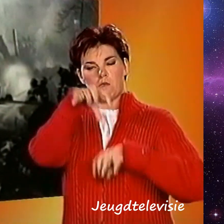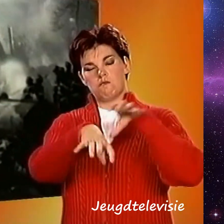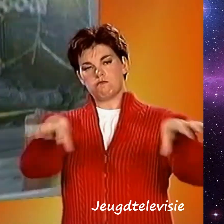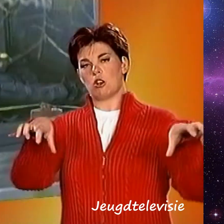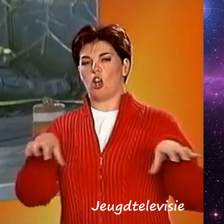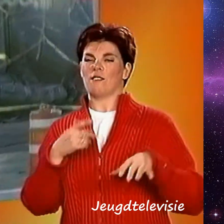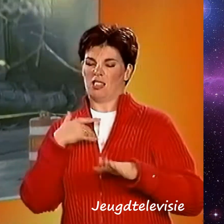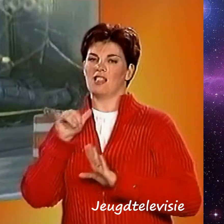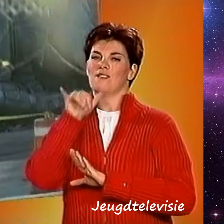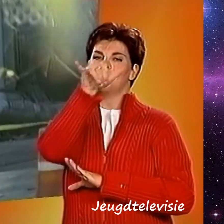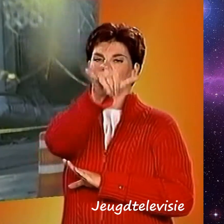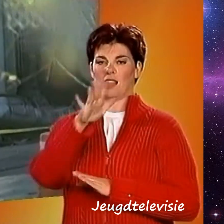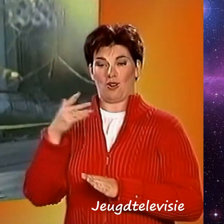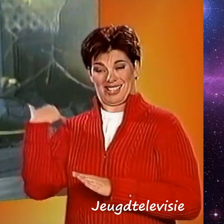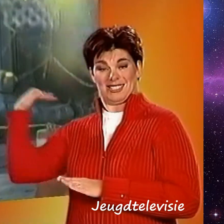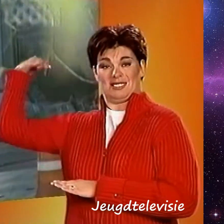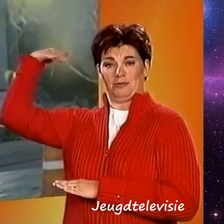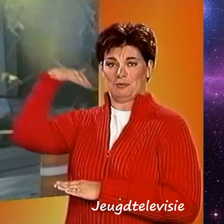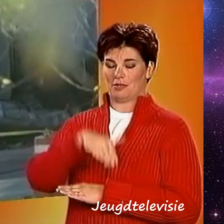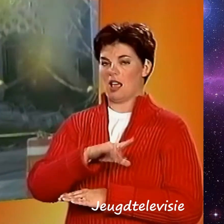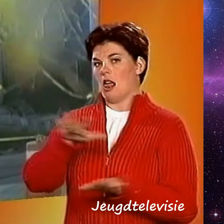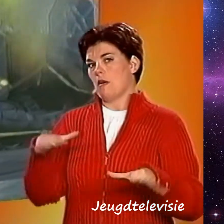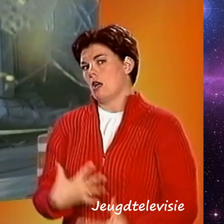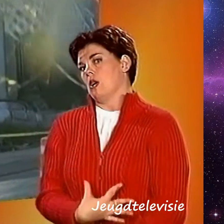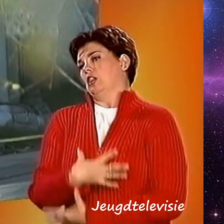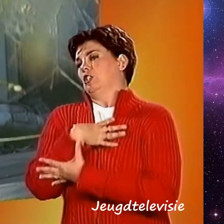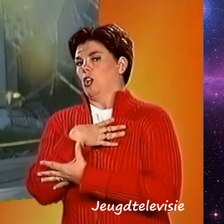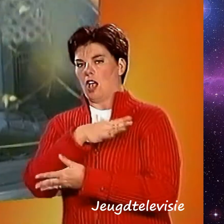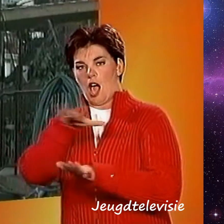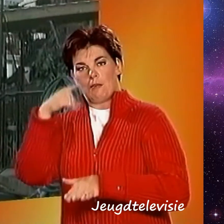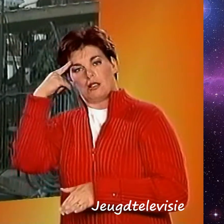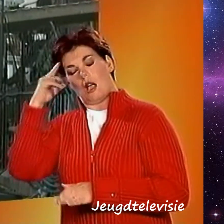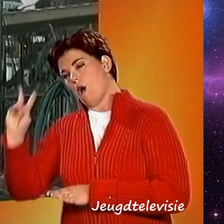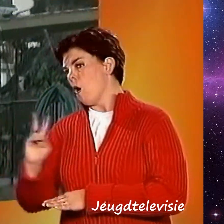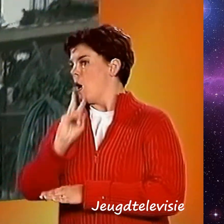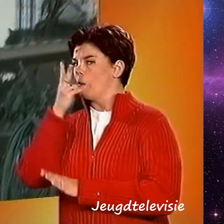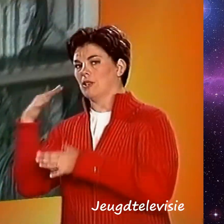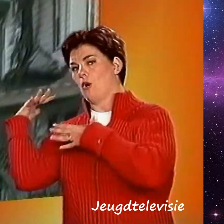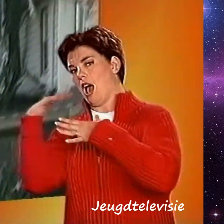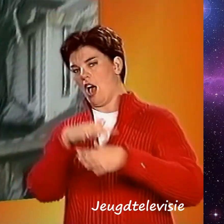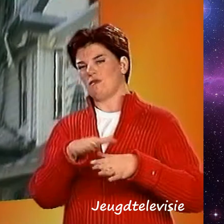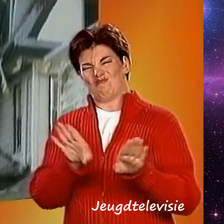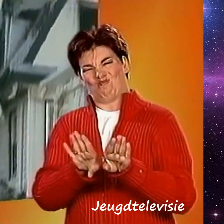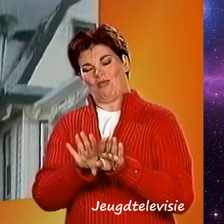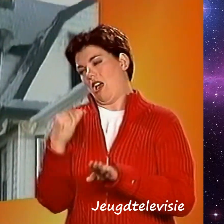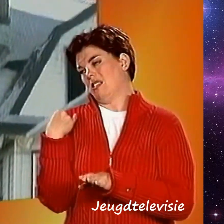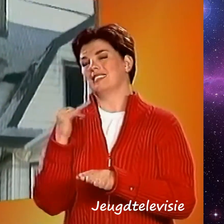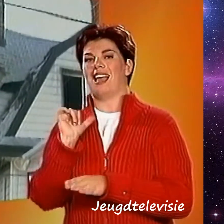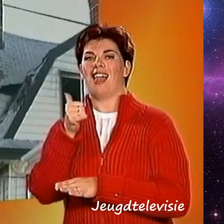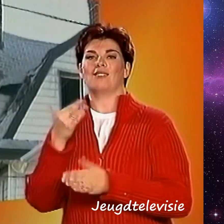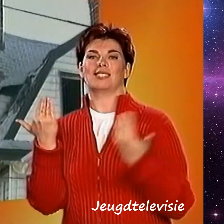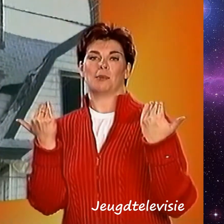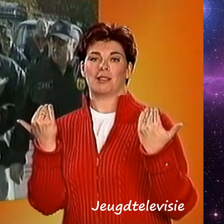Toen het toestel gisteren neerstoortte was de schrik enorm. Iedereen dacht meteen aan de aanslagen van 11 september. Toen